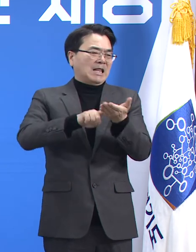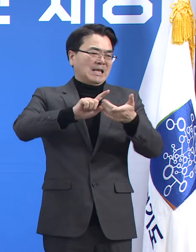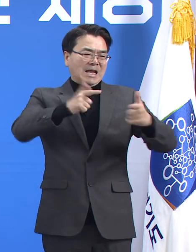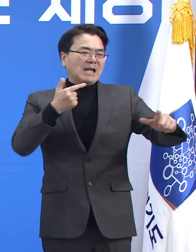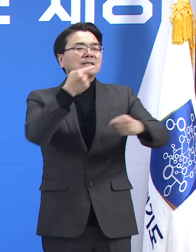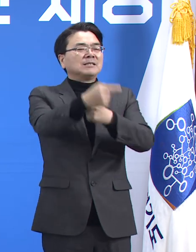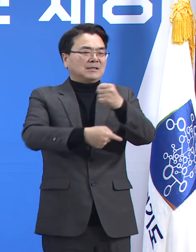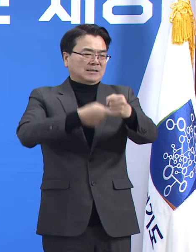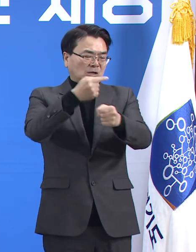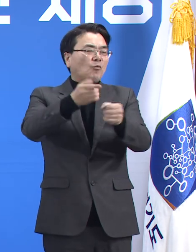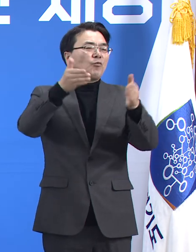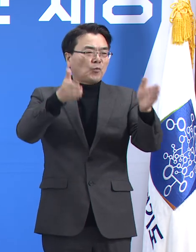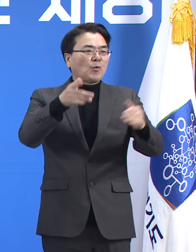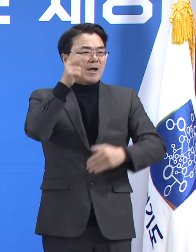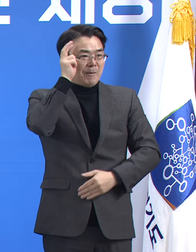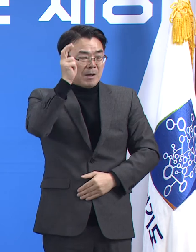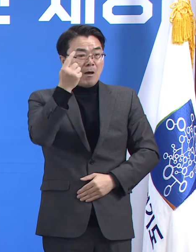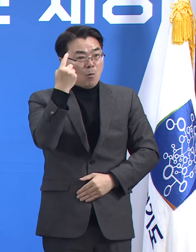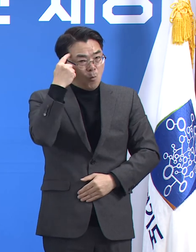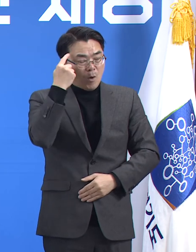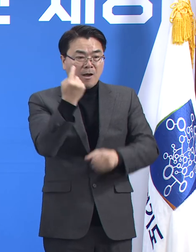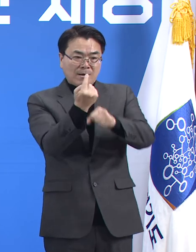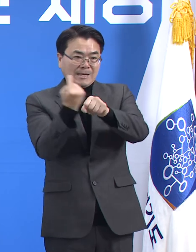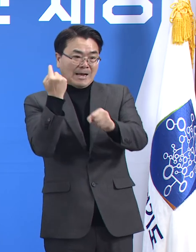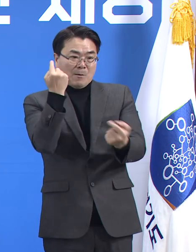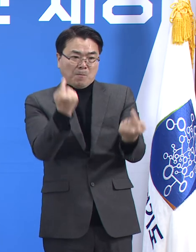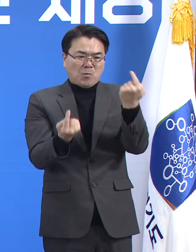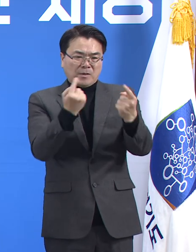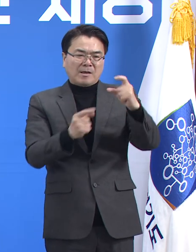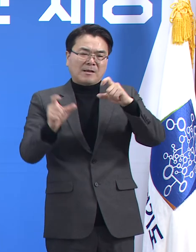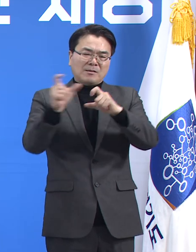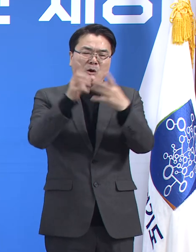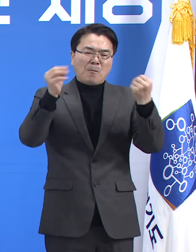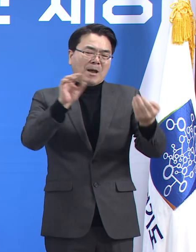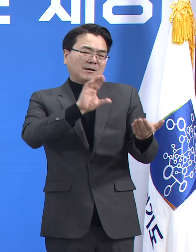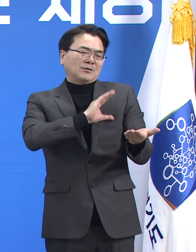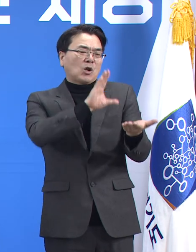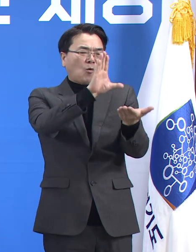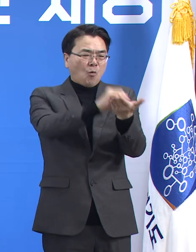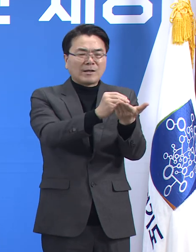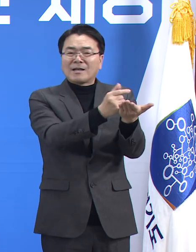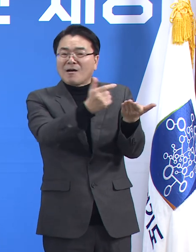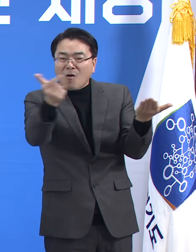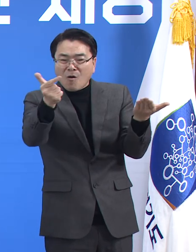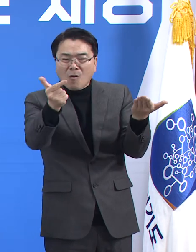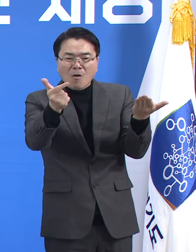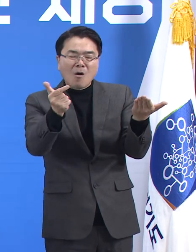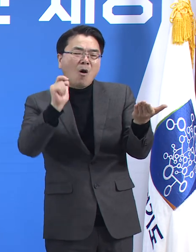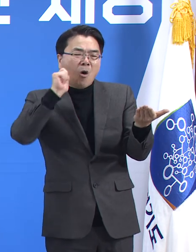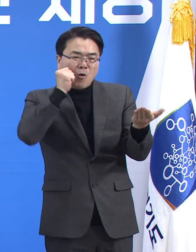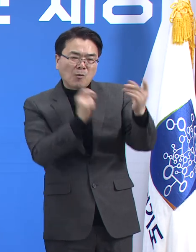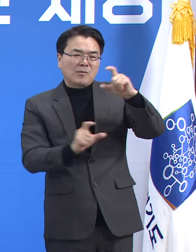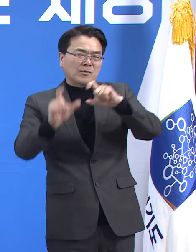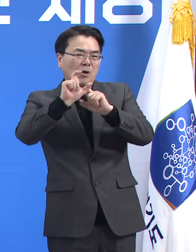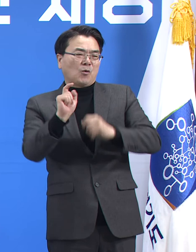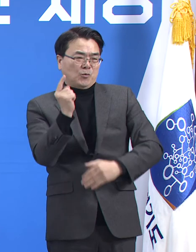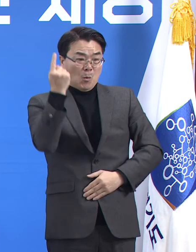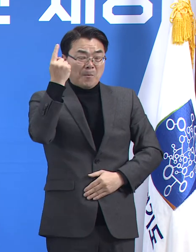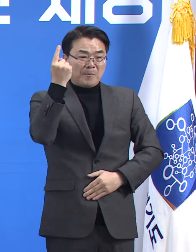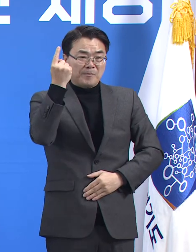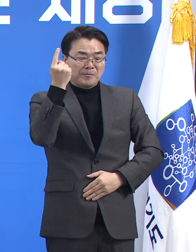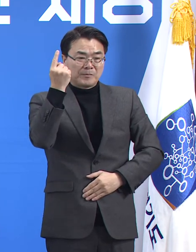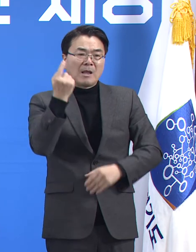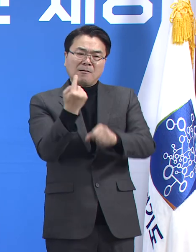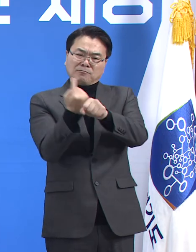전망합니다. 작년보다 과제는 많아졌고 난이도는 높아졌습니다. 2020년엔